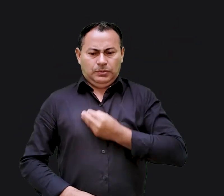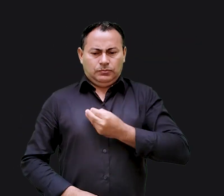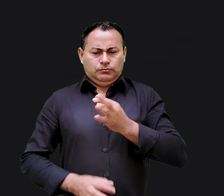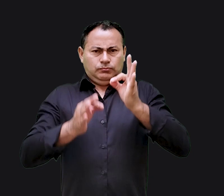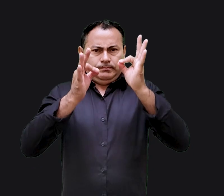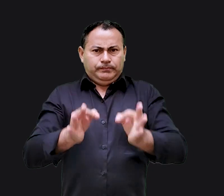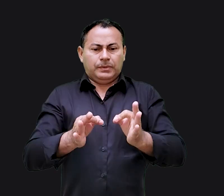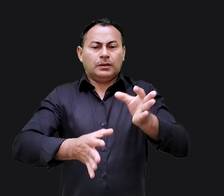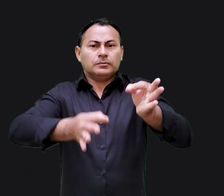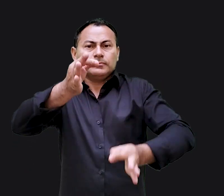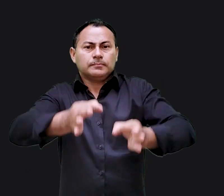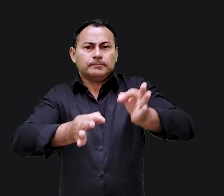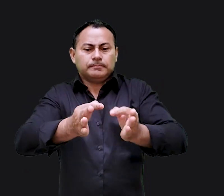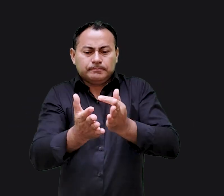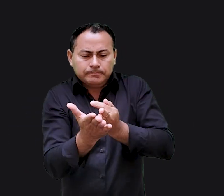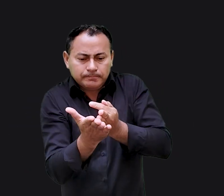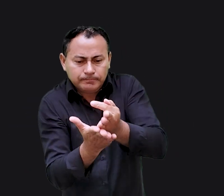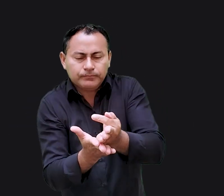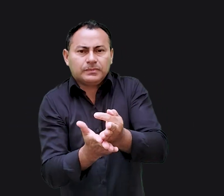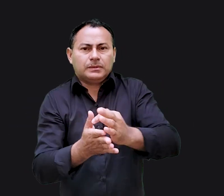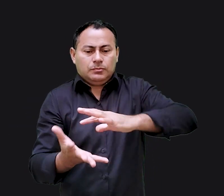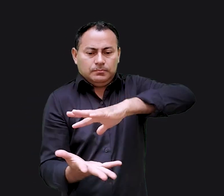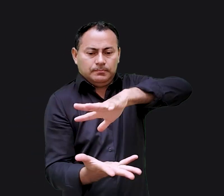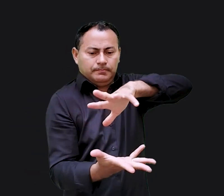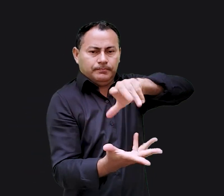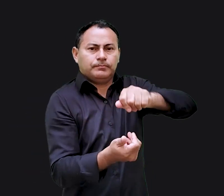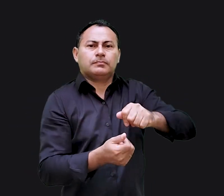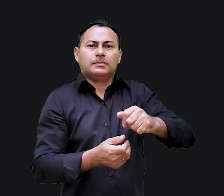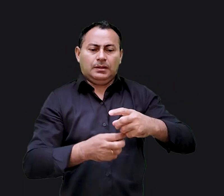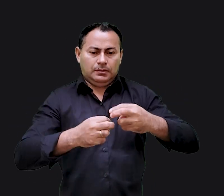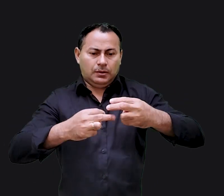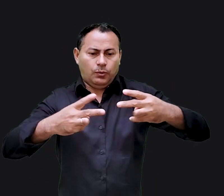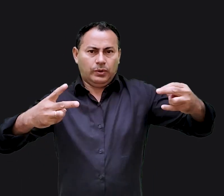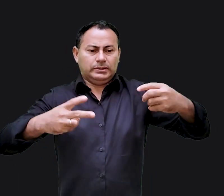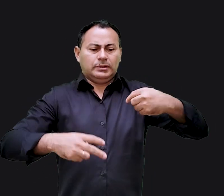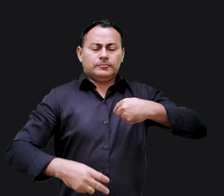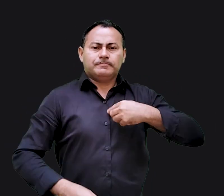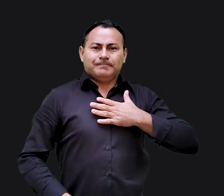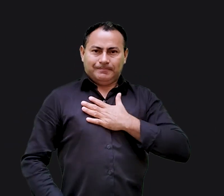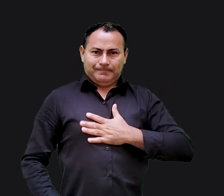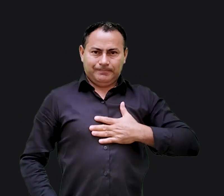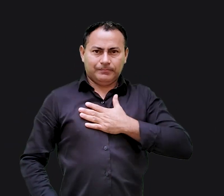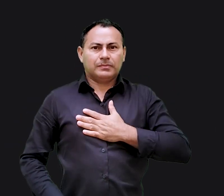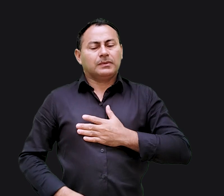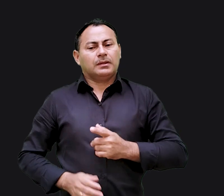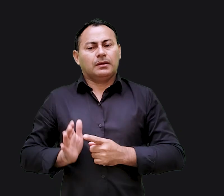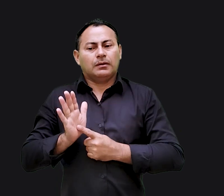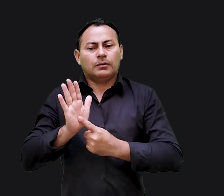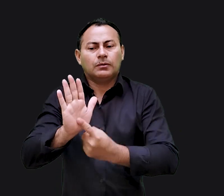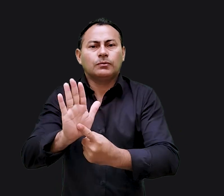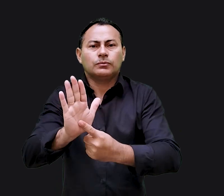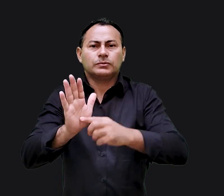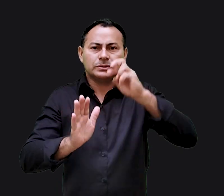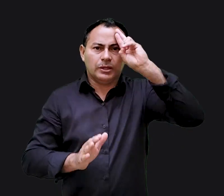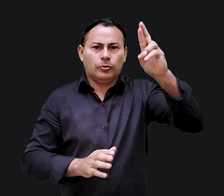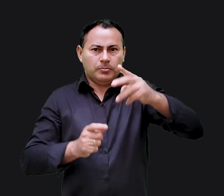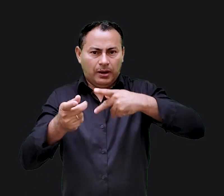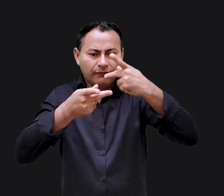com lealdade, com justiça e com retidão sobre a terra, pois é dessas coisas que me agrado, declara o Senhor.